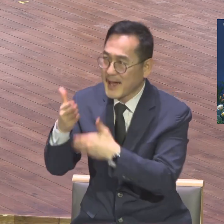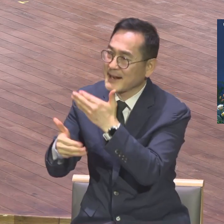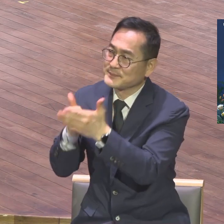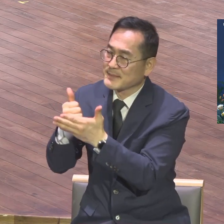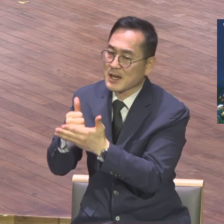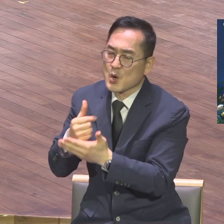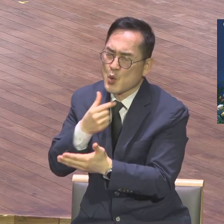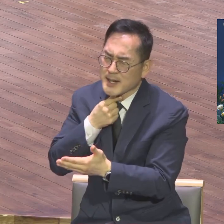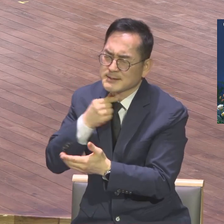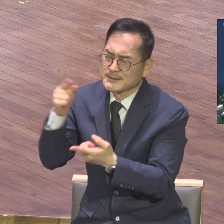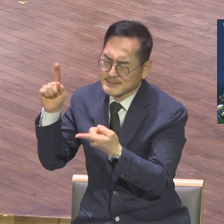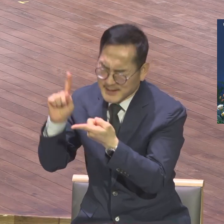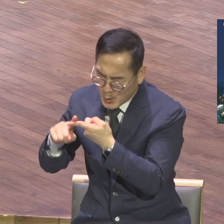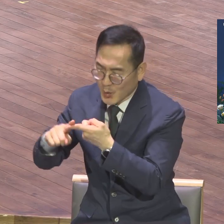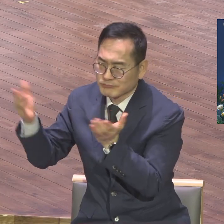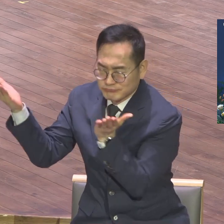맞도록 조율하십시오.